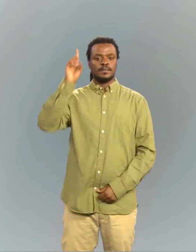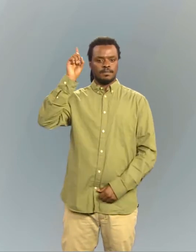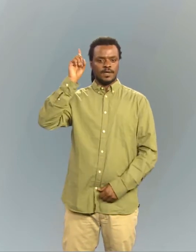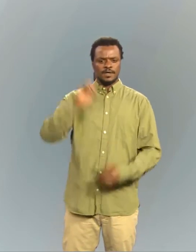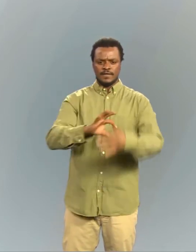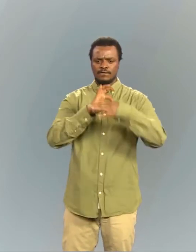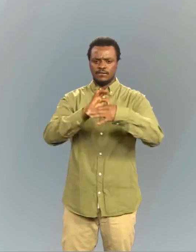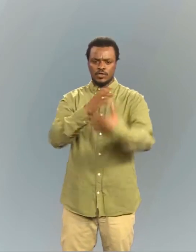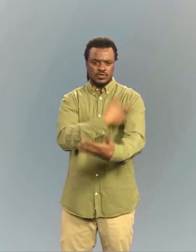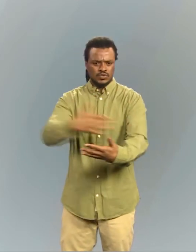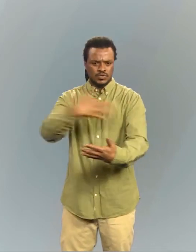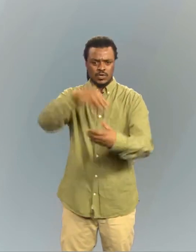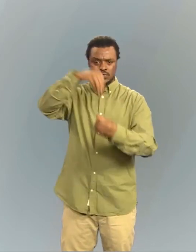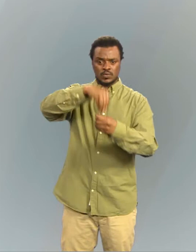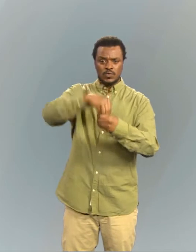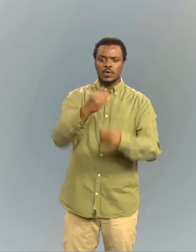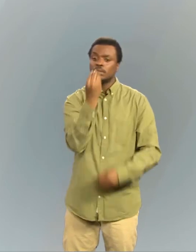Mais vous ne mangerez pas la viande avec sa vie.